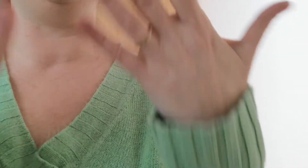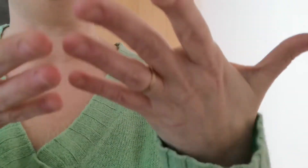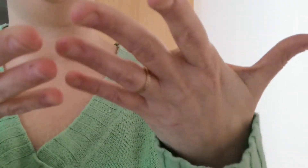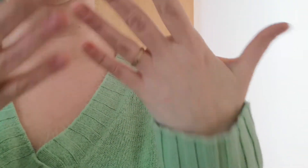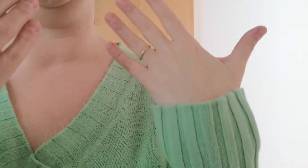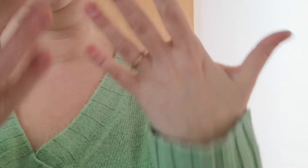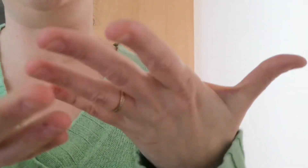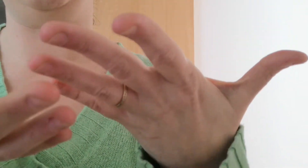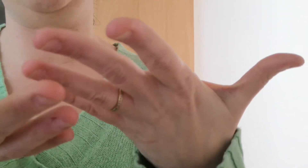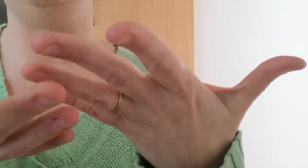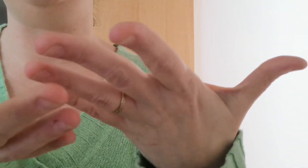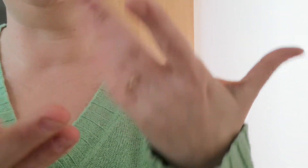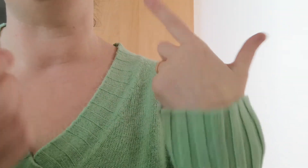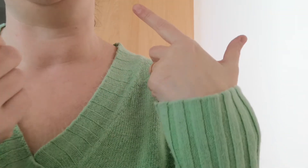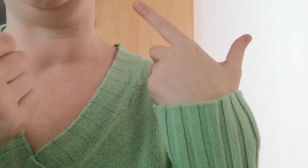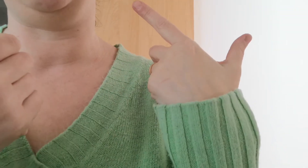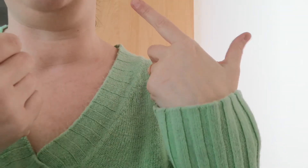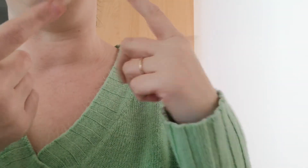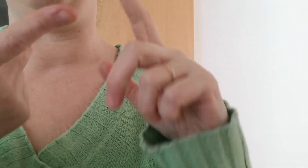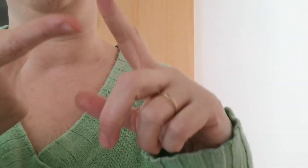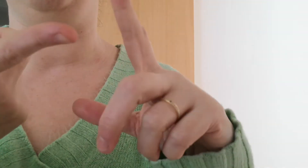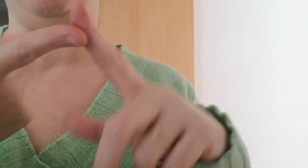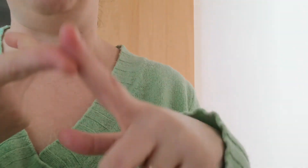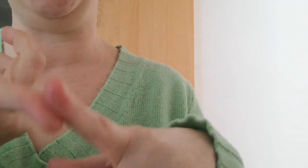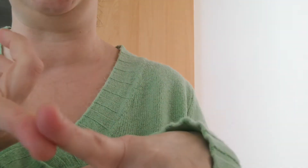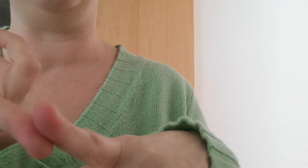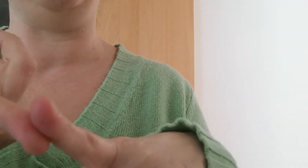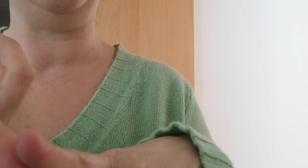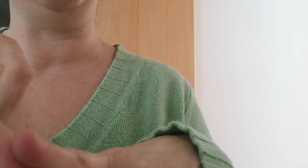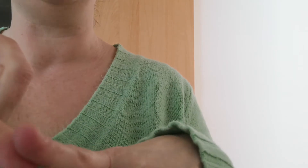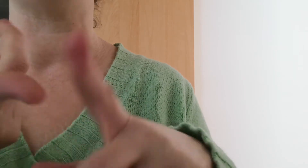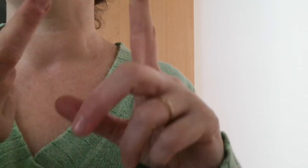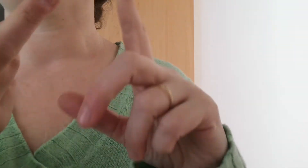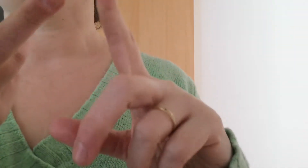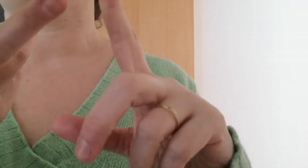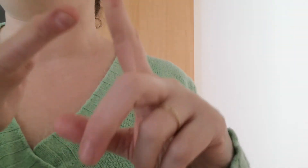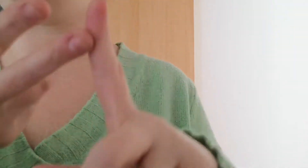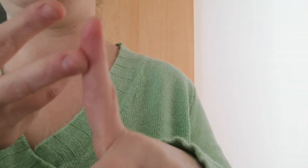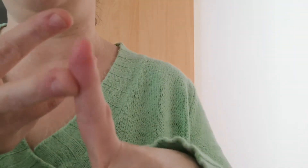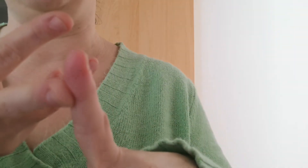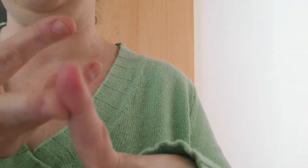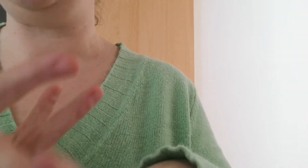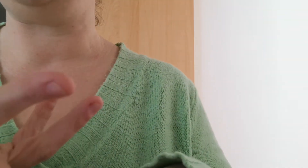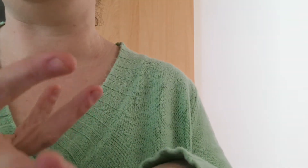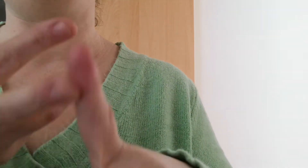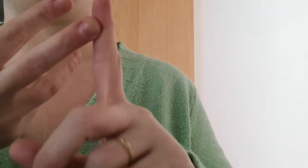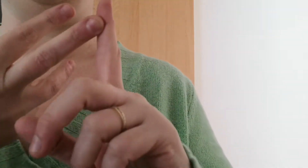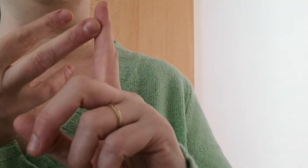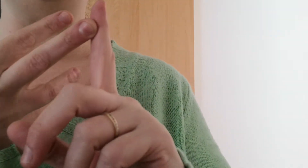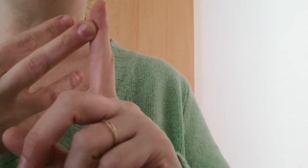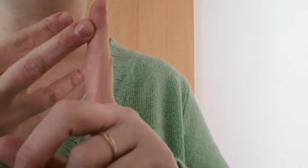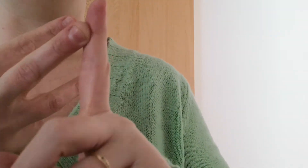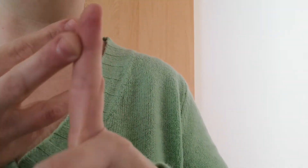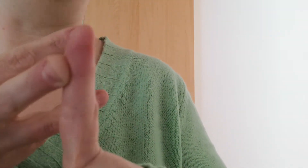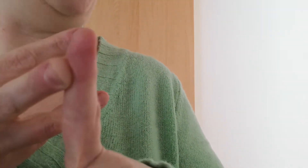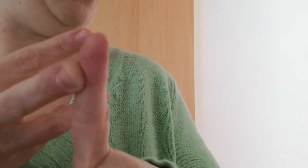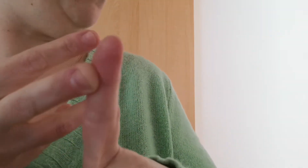retrouver j'ai créé ma chaîne youtube j'ai créé ma page facebook je suis également sur tik tok je fais des mini vidéo de mes chats